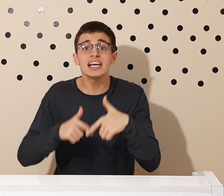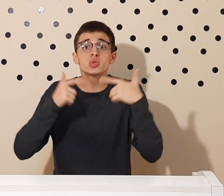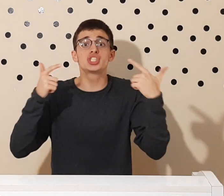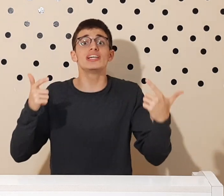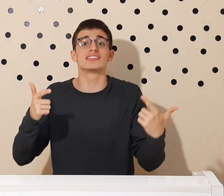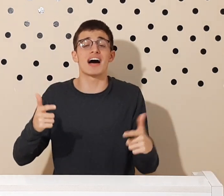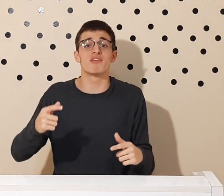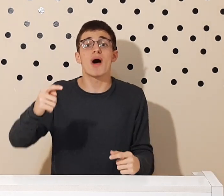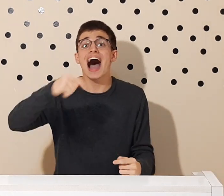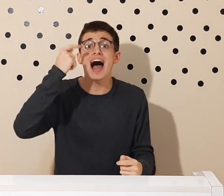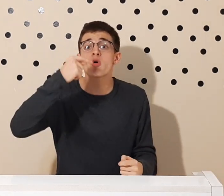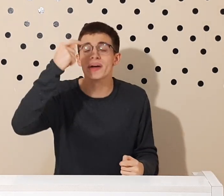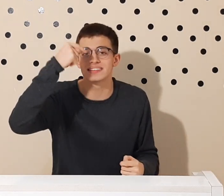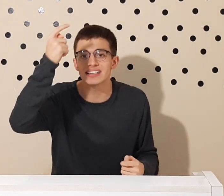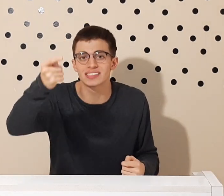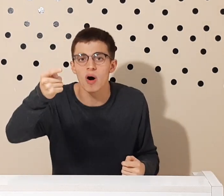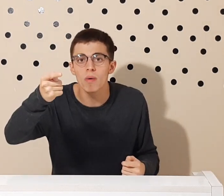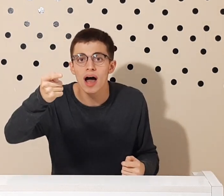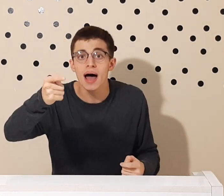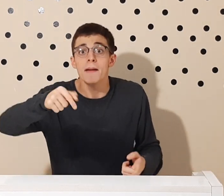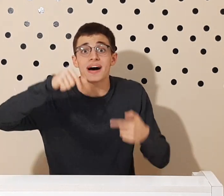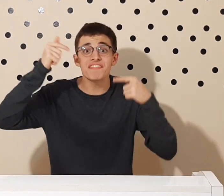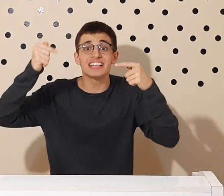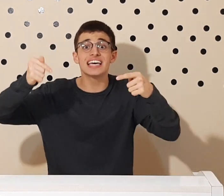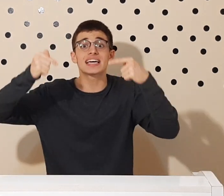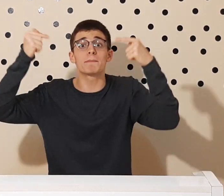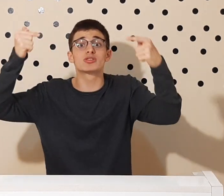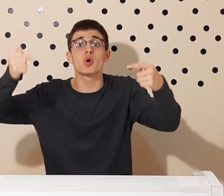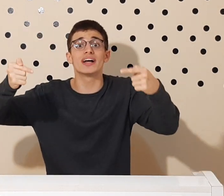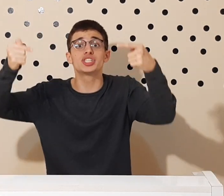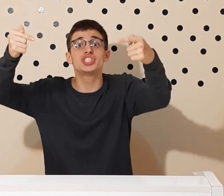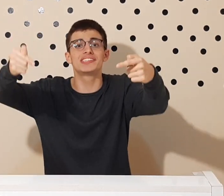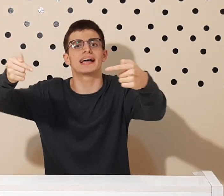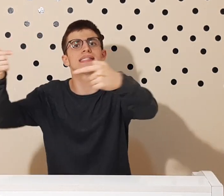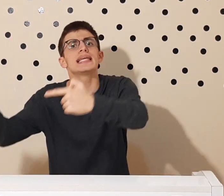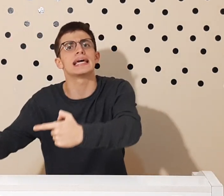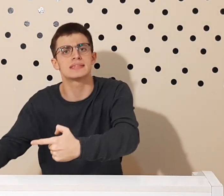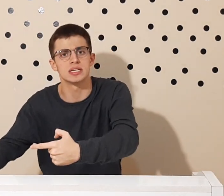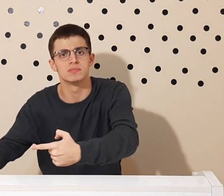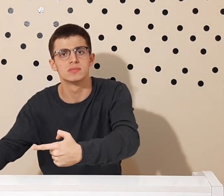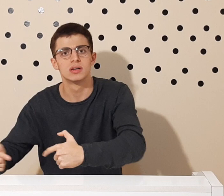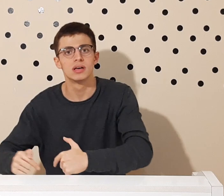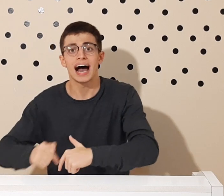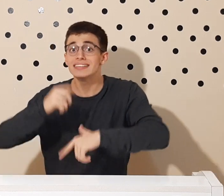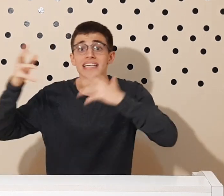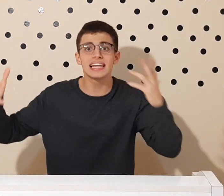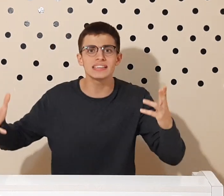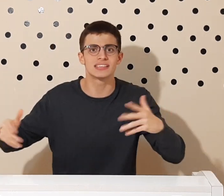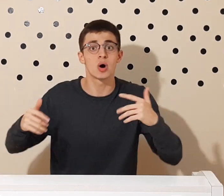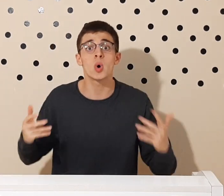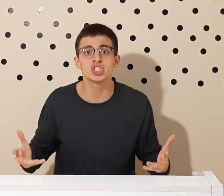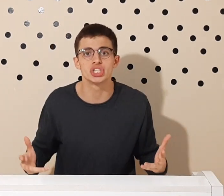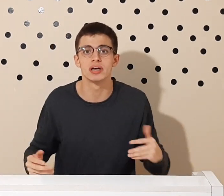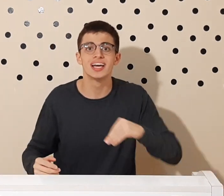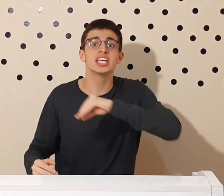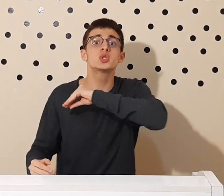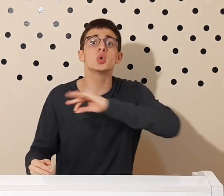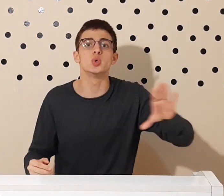eles utilizavam a argumentação para fazer com que a pessoa atingisse a excelência. A excelência onde? Em tudo.